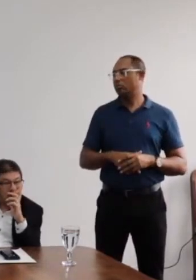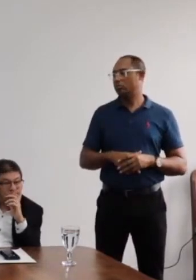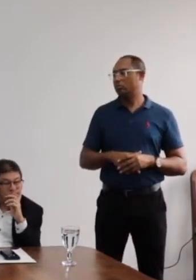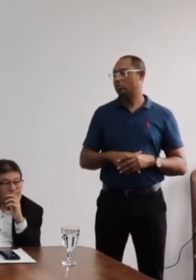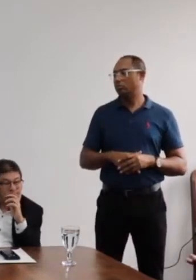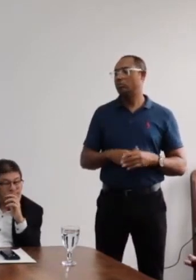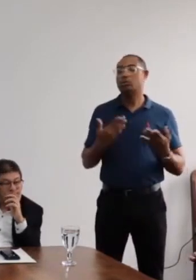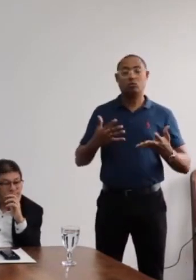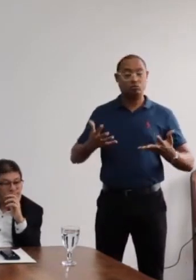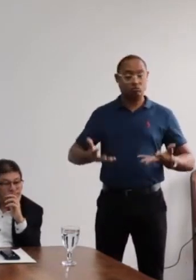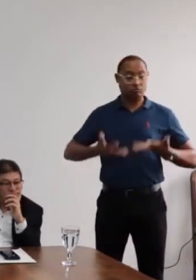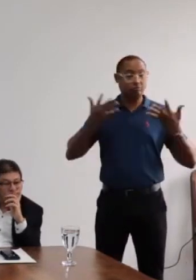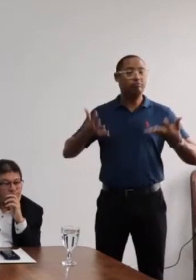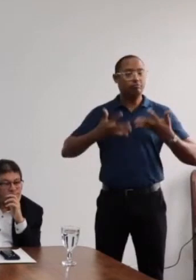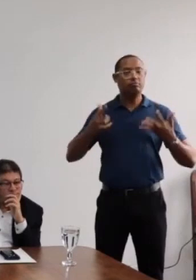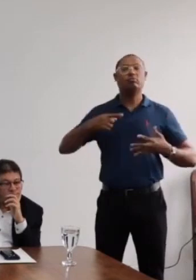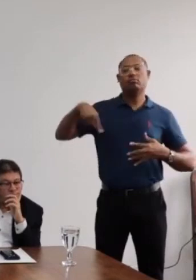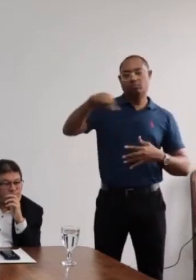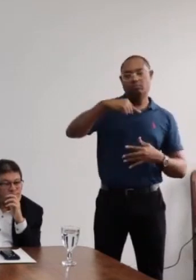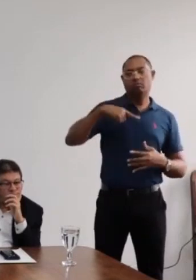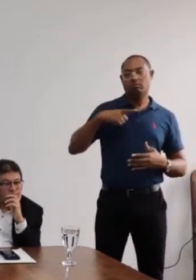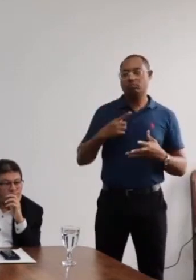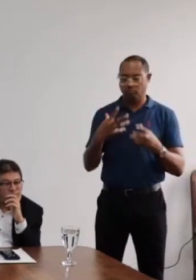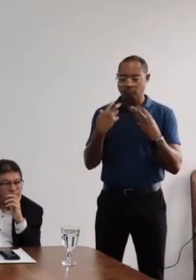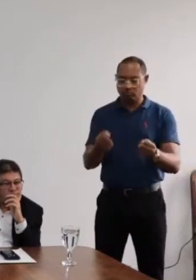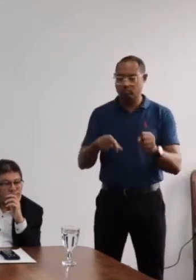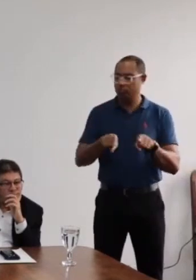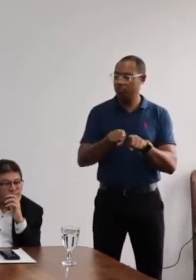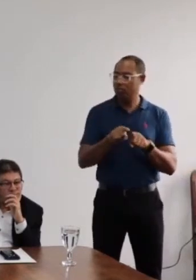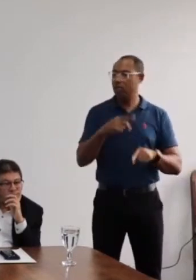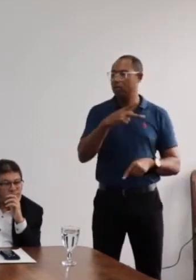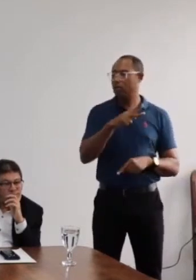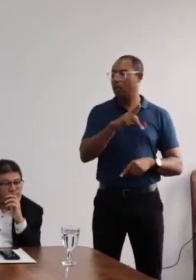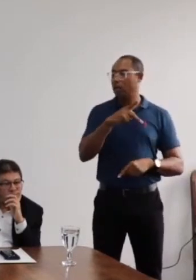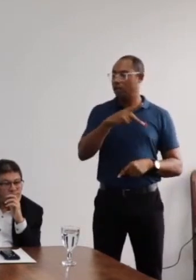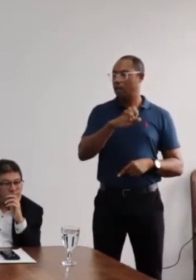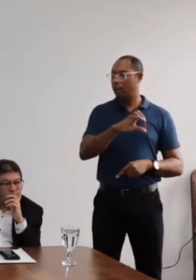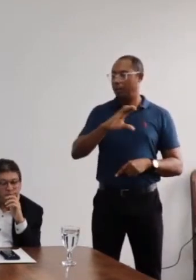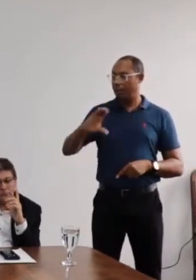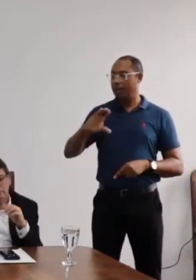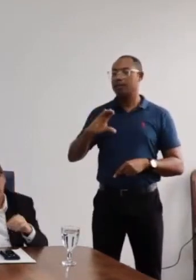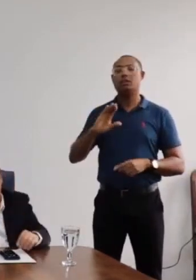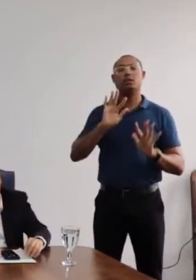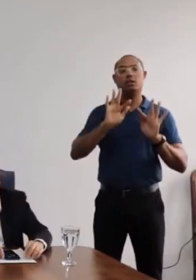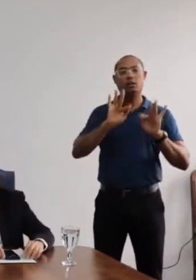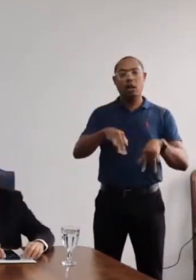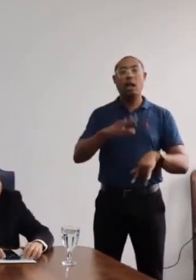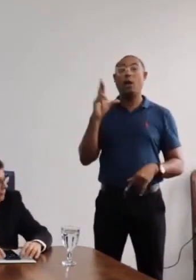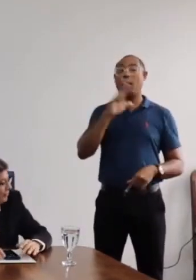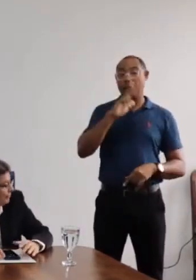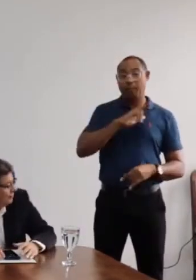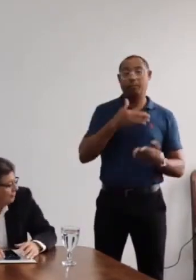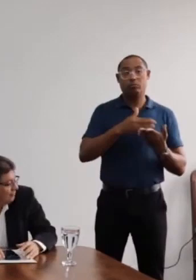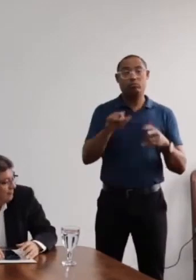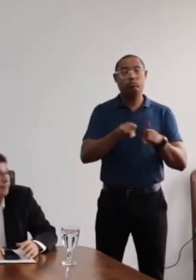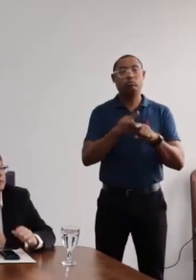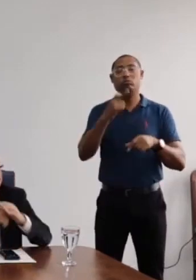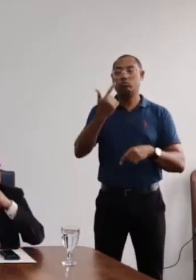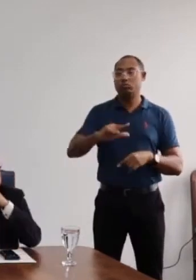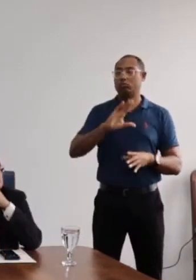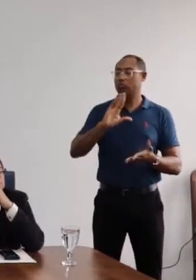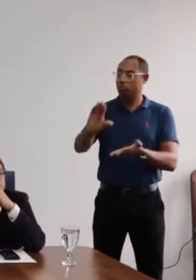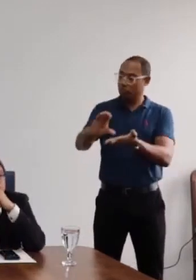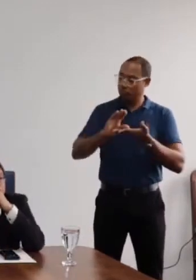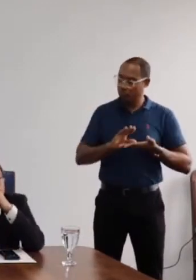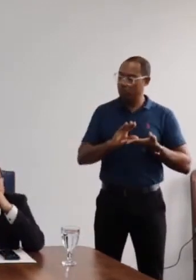que nos anima é que nós tivemos também, na aprovação da PEC emergencial, ali no final do ano, a aprovação de mais um volume